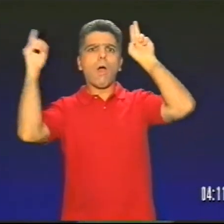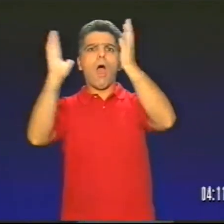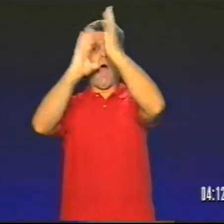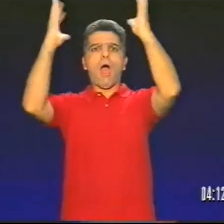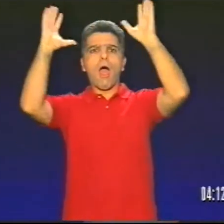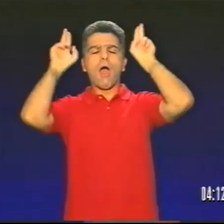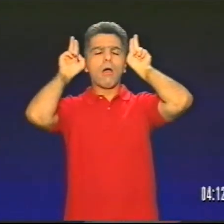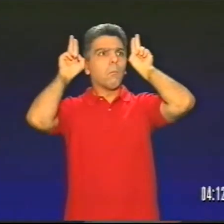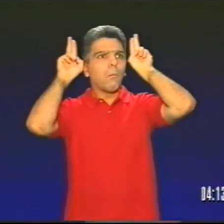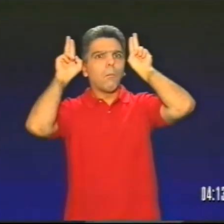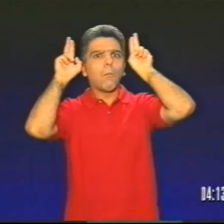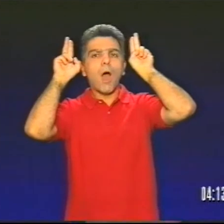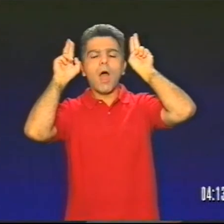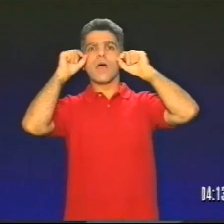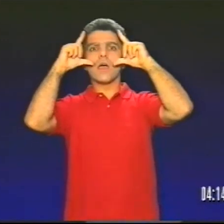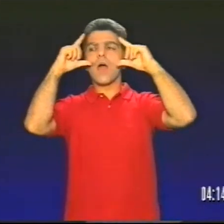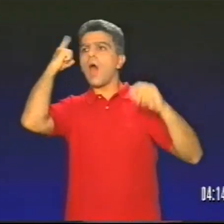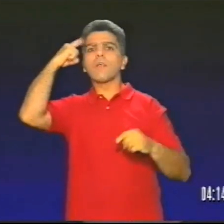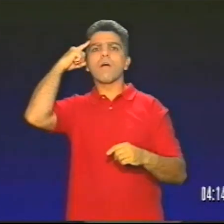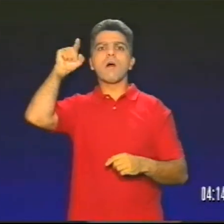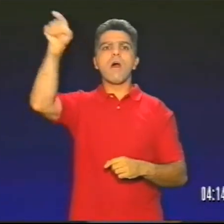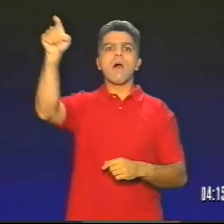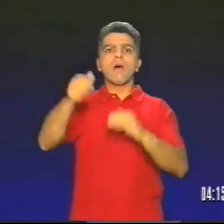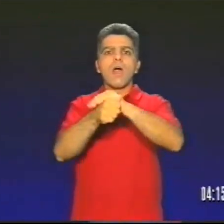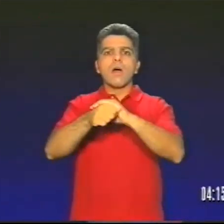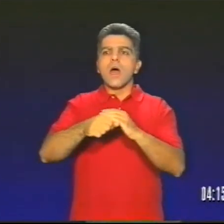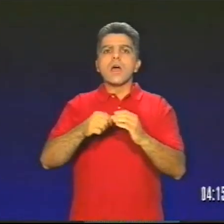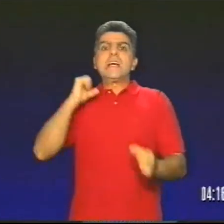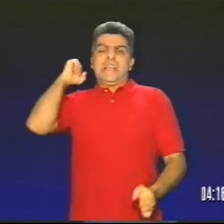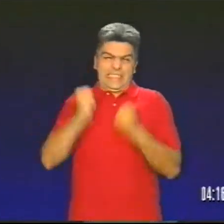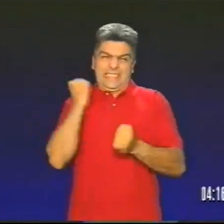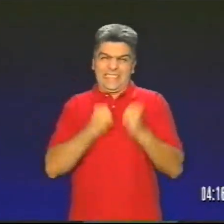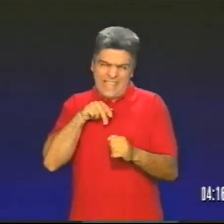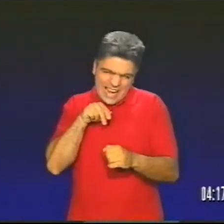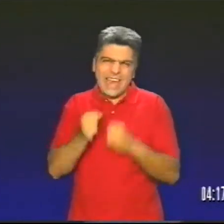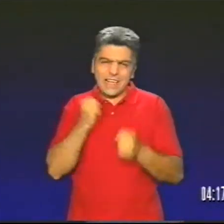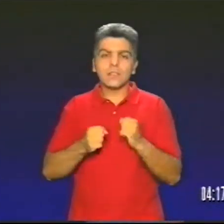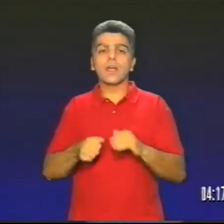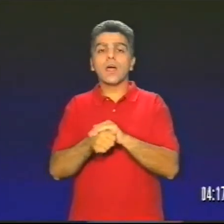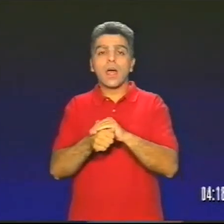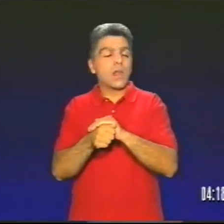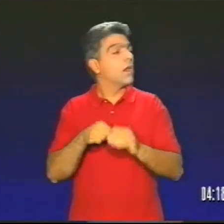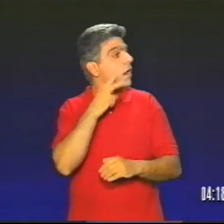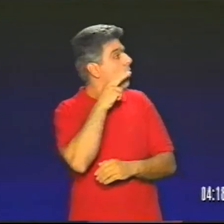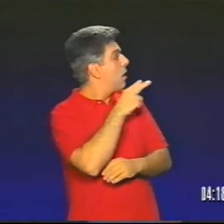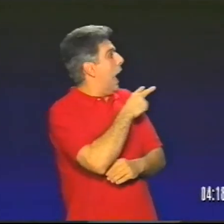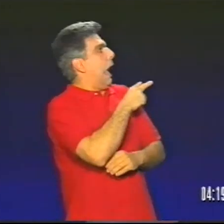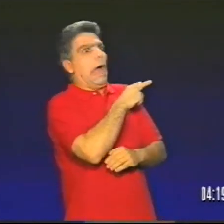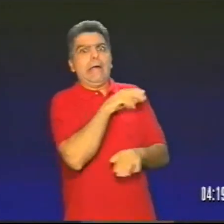Και άκουσε τα ζώα Τα ζώα να φωνάζουν Και να ζητοκραυγάζουν Και κατάλαβε ότι η χελώνα τον είχε περάσει Και έτρεξε όσο πιο